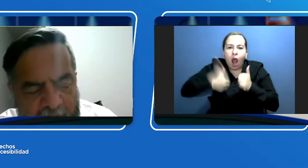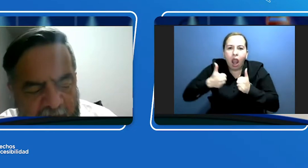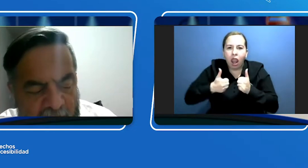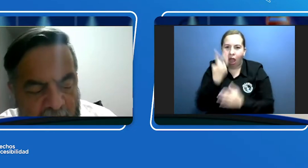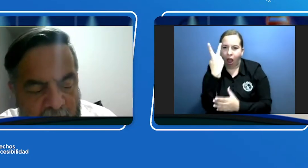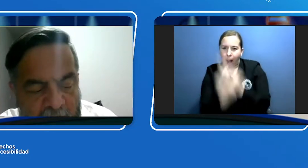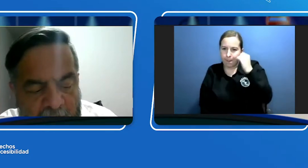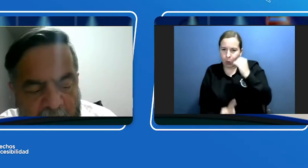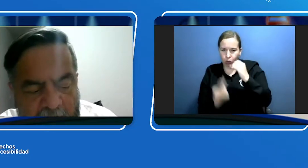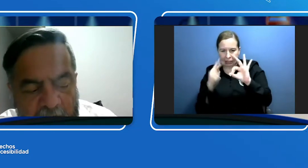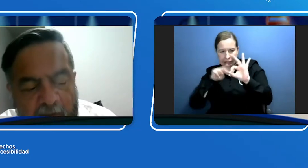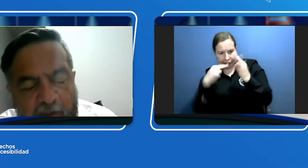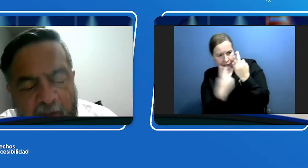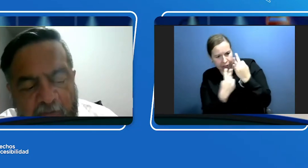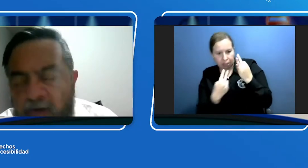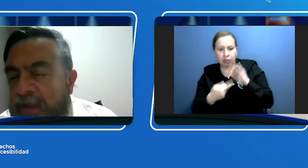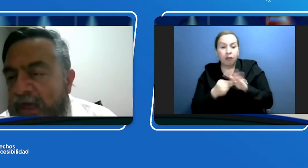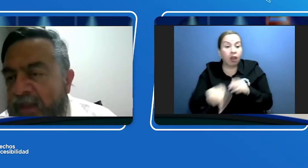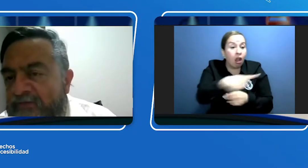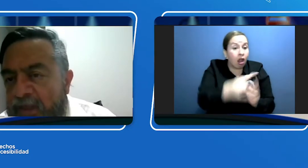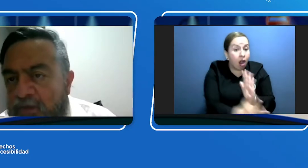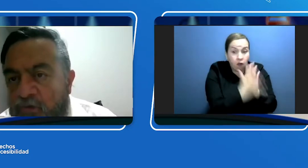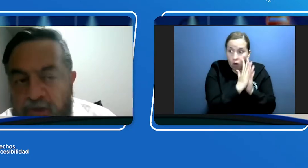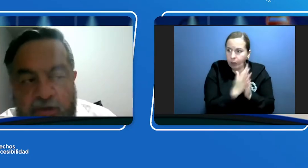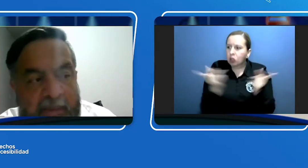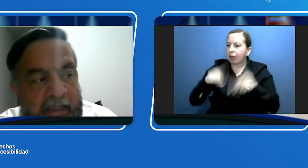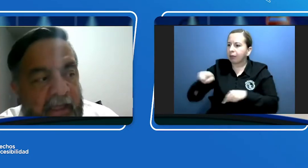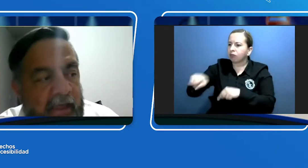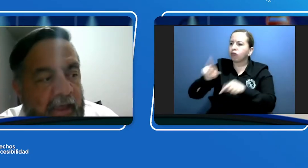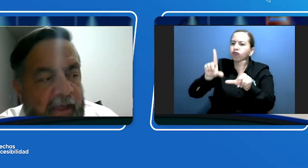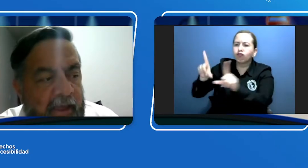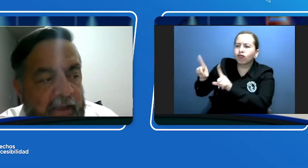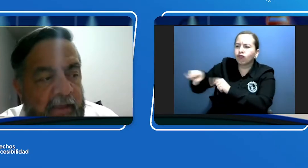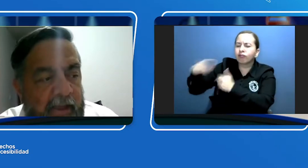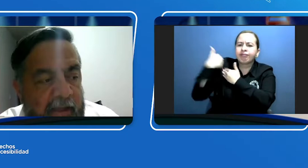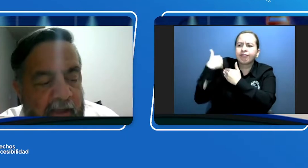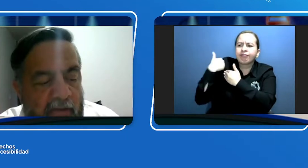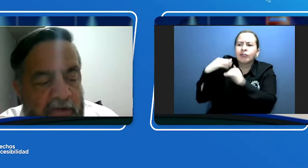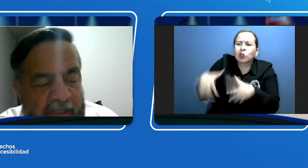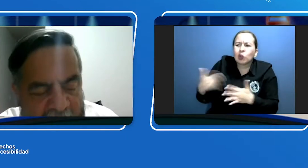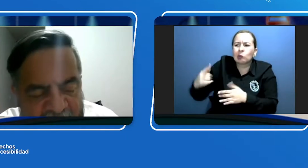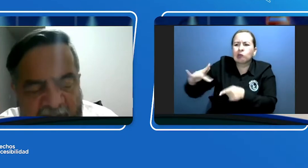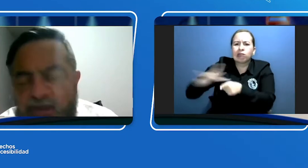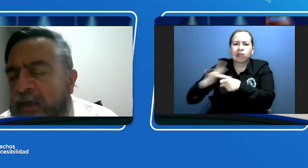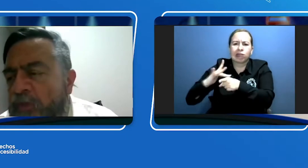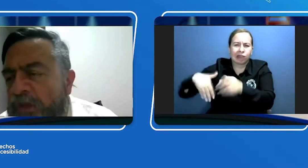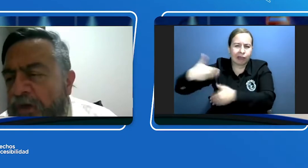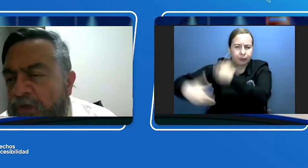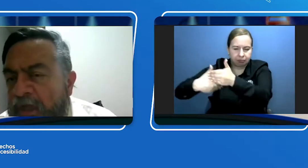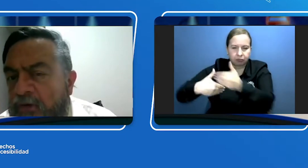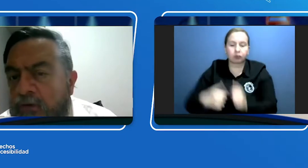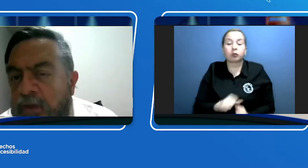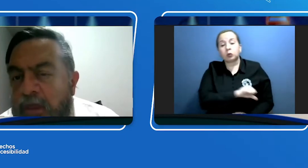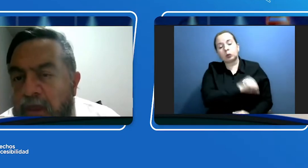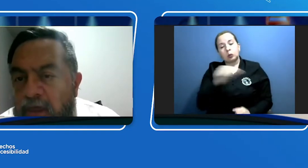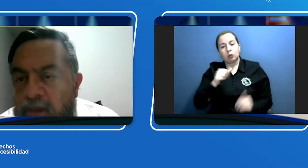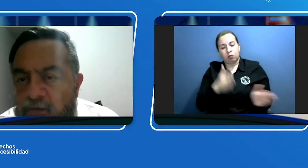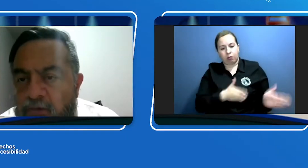operador implementar diferentes cosas. Otra de las fases que hemos desarrollado es una